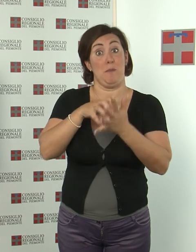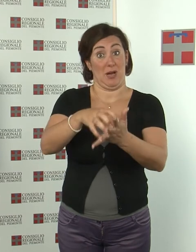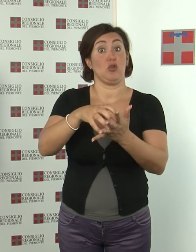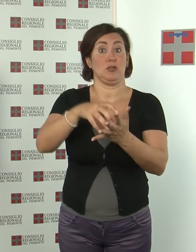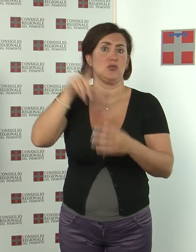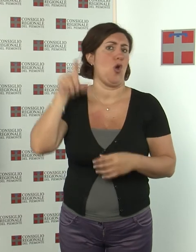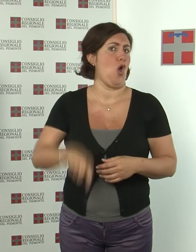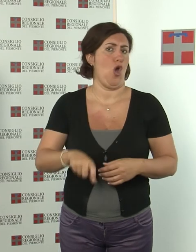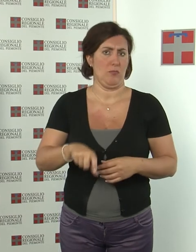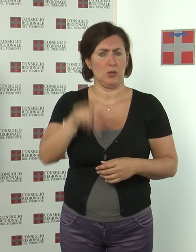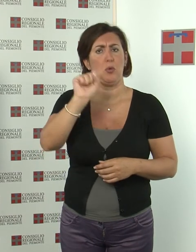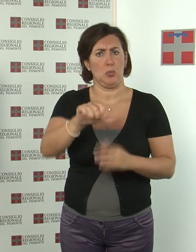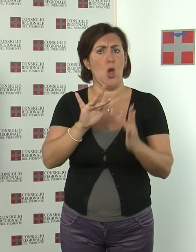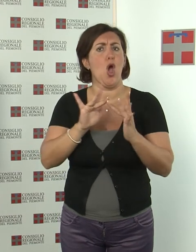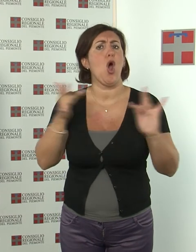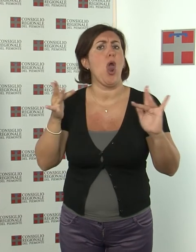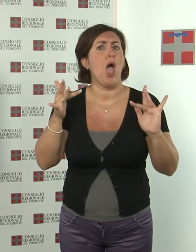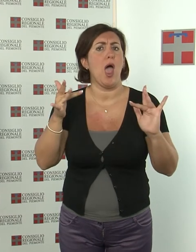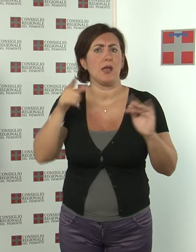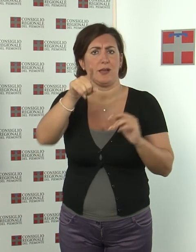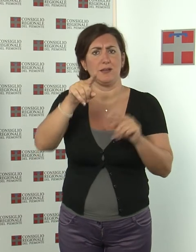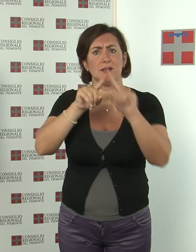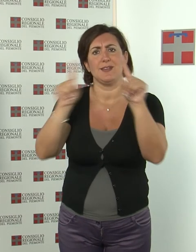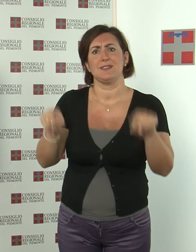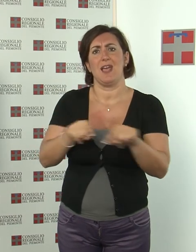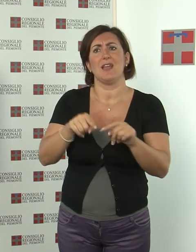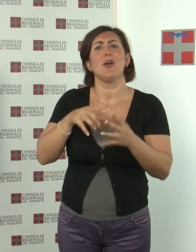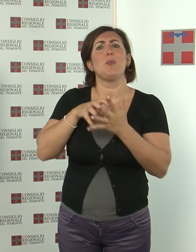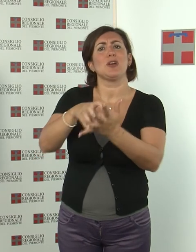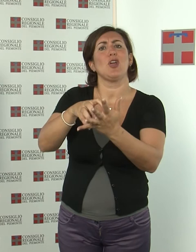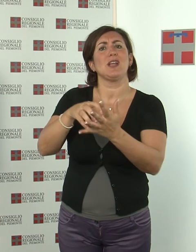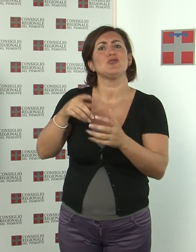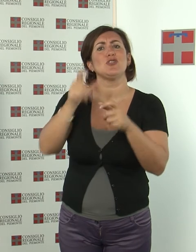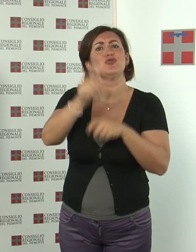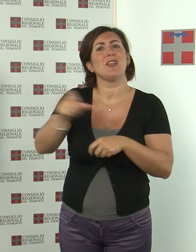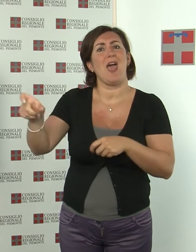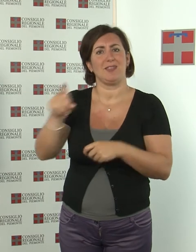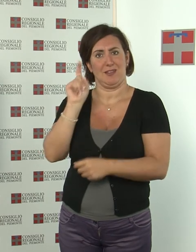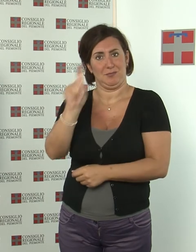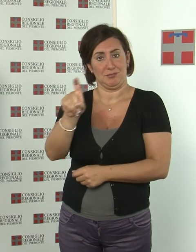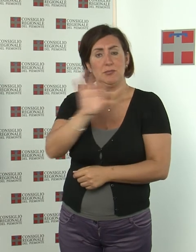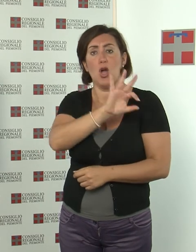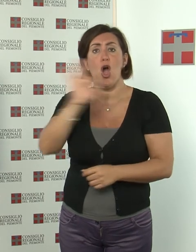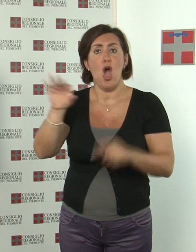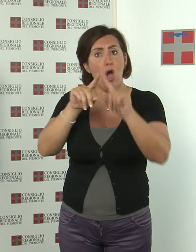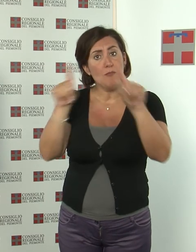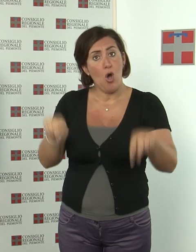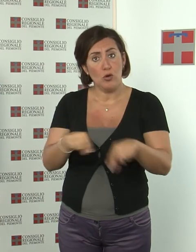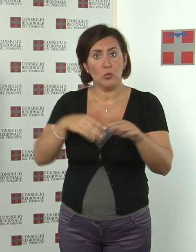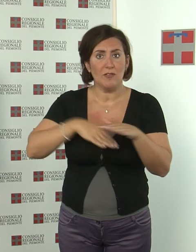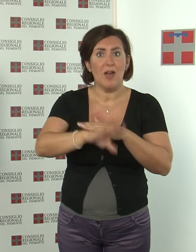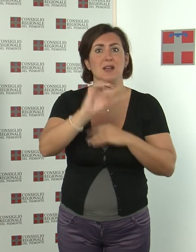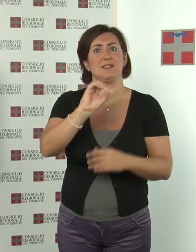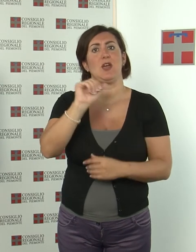effettuata online compilando la scheda prenotazione cittadini oppure inviando il modulo tramite fax 011 57